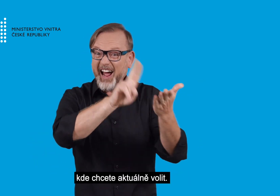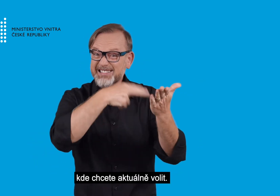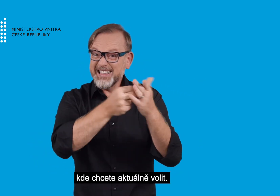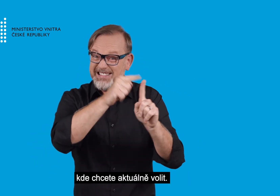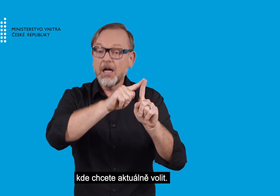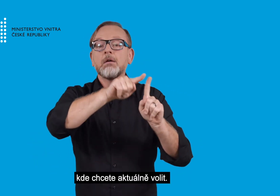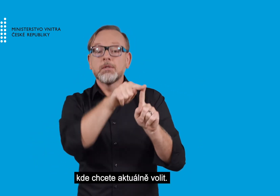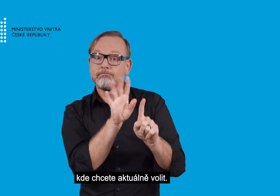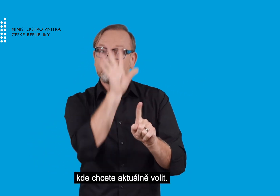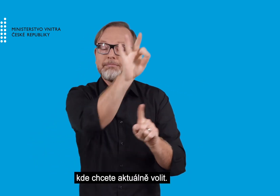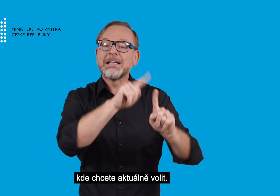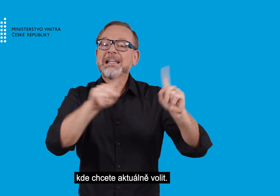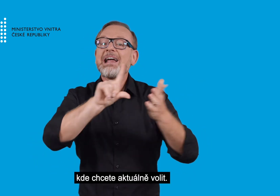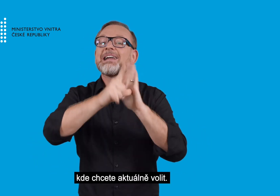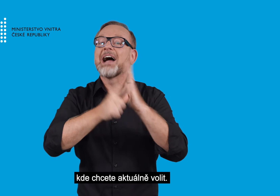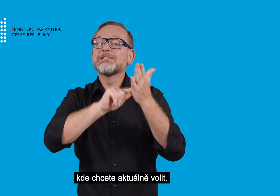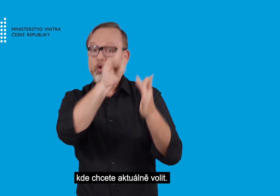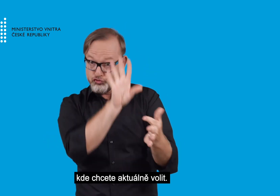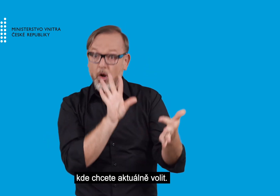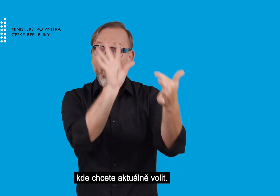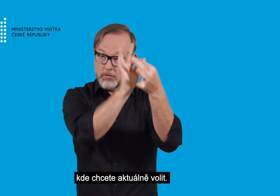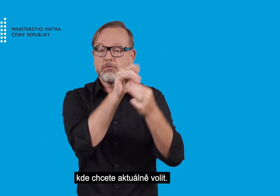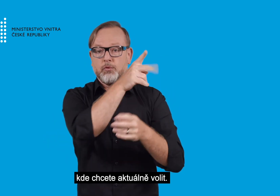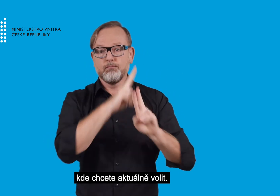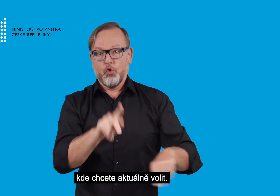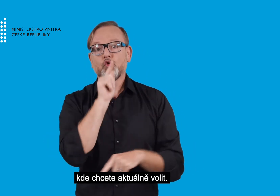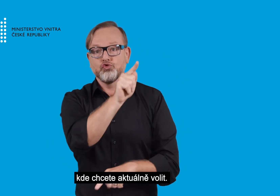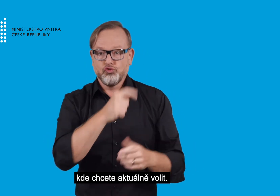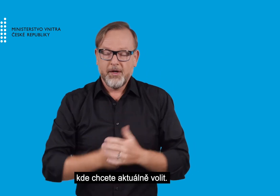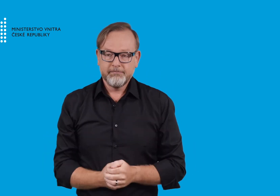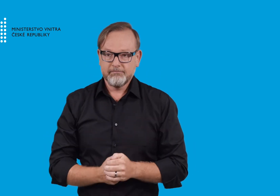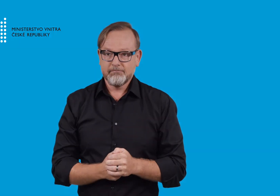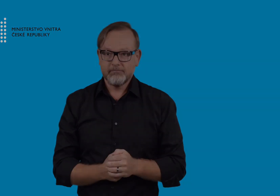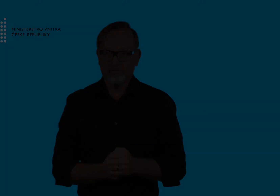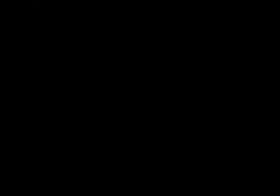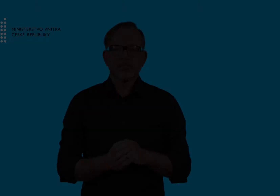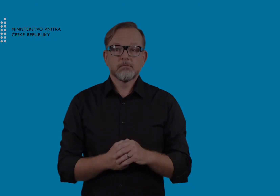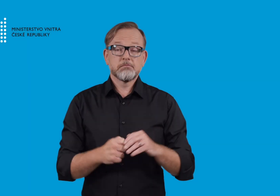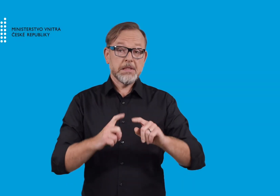bydliště. Je ale potřeba kontaktovat příslušné místo.